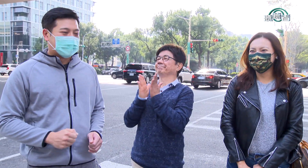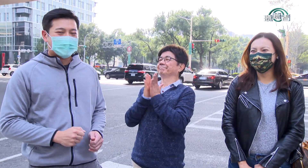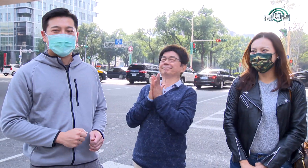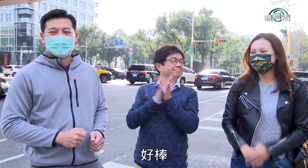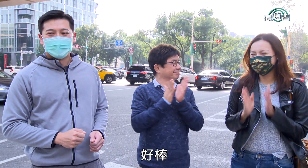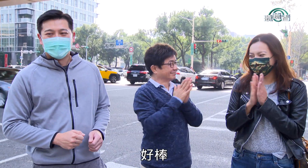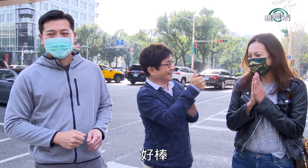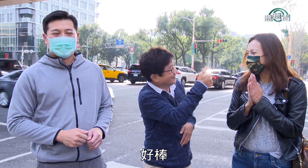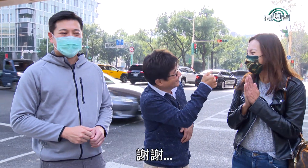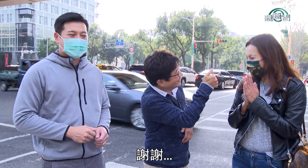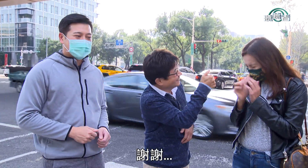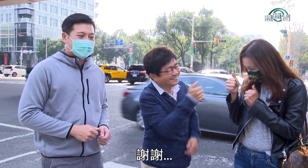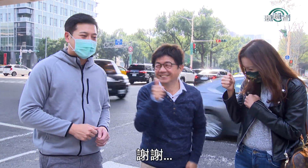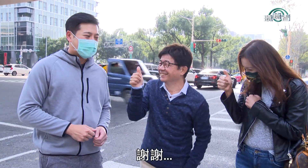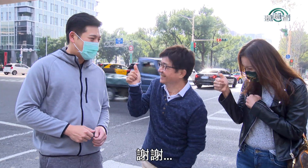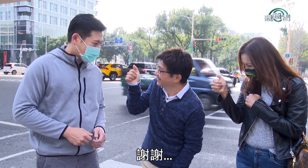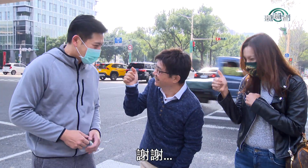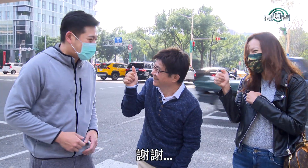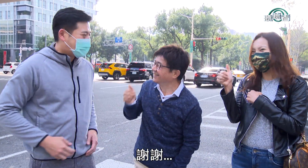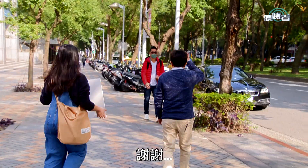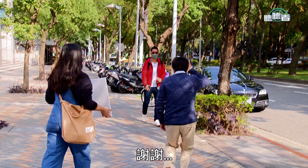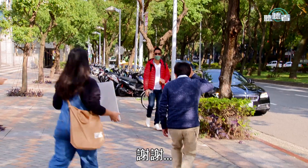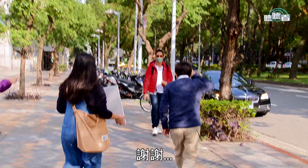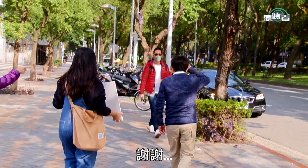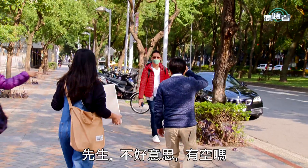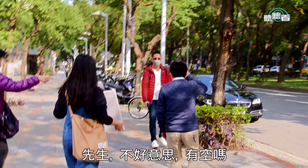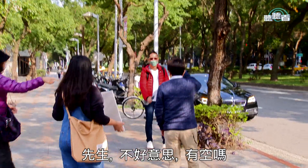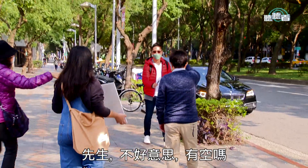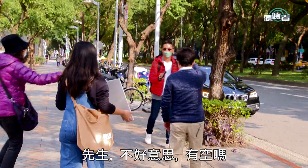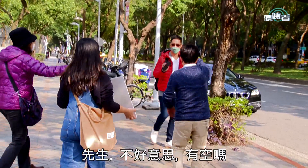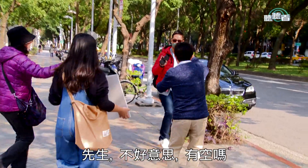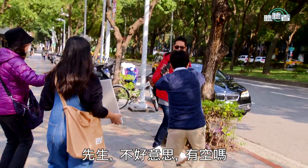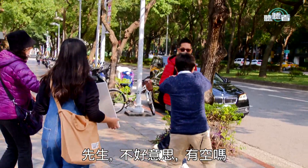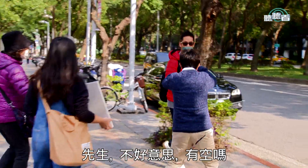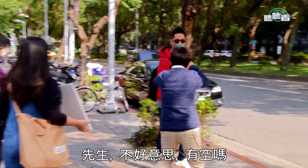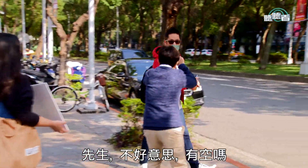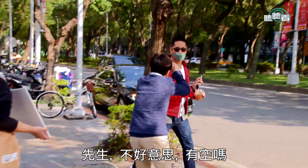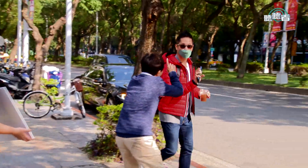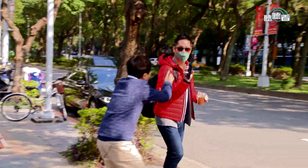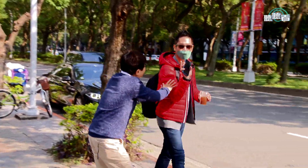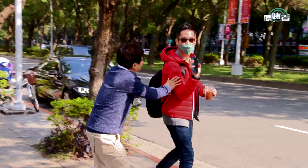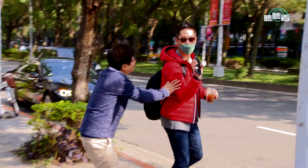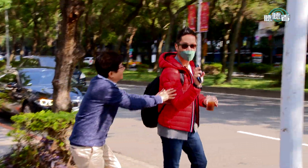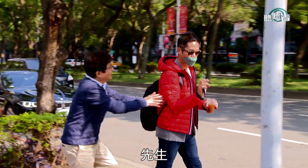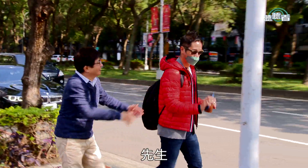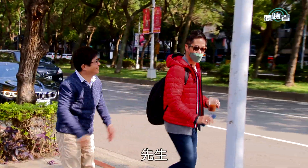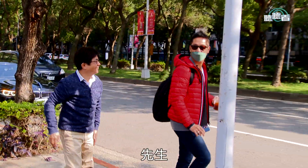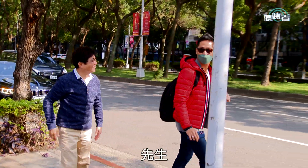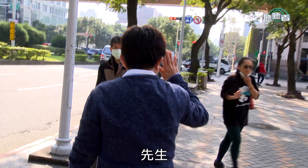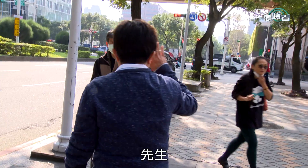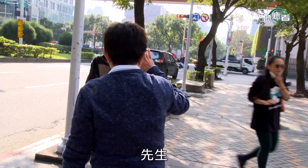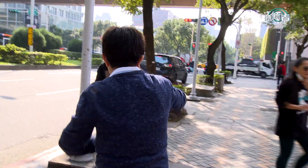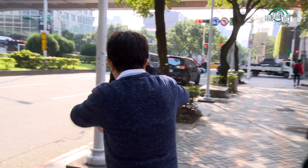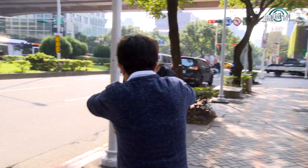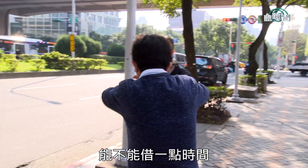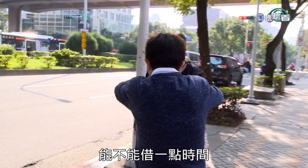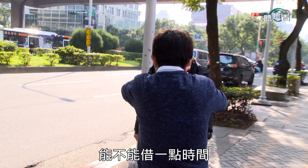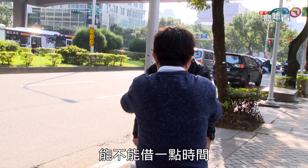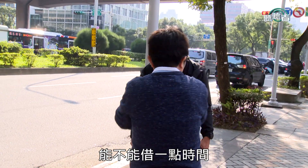好棒啊谢谢啊谢谢谢谢先生 不好意思有空吗哎哎哎能不能借一点